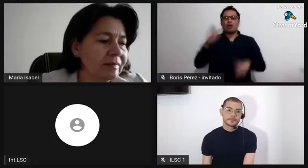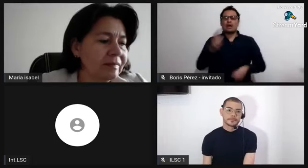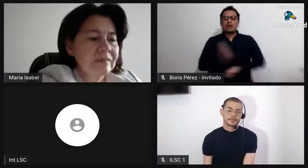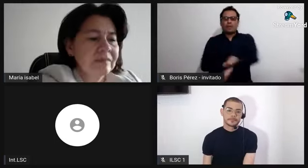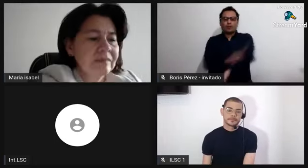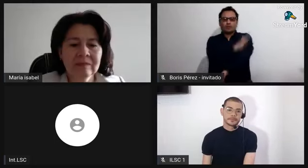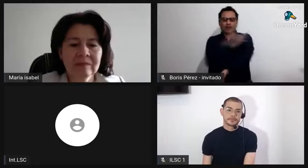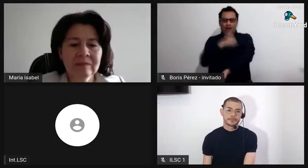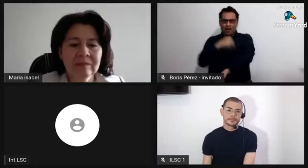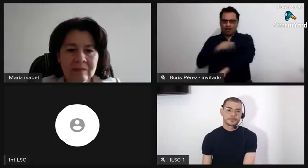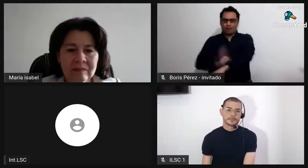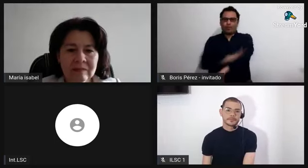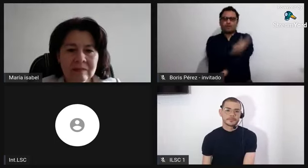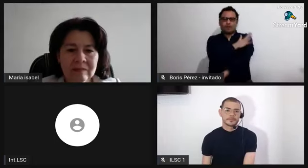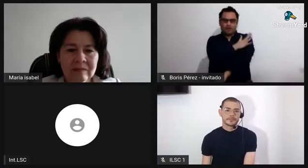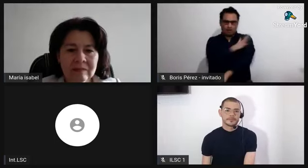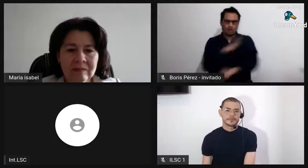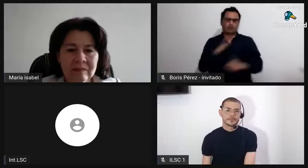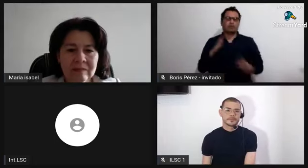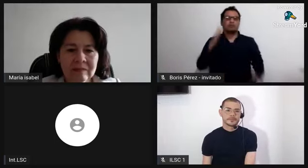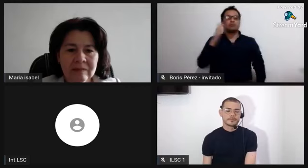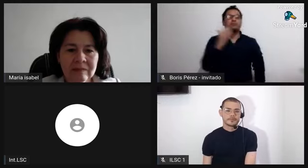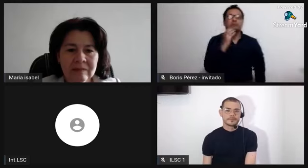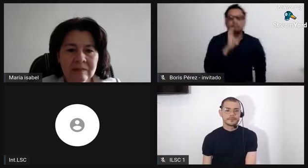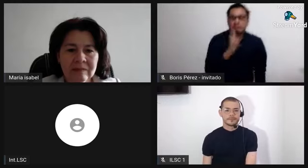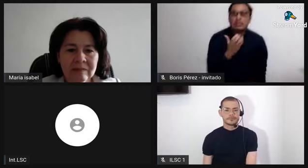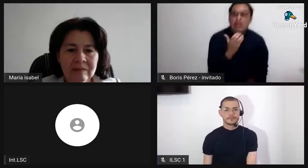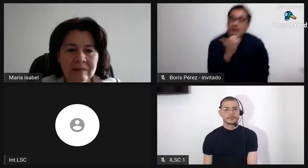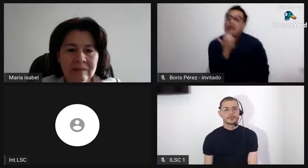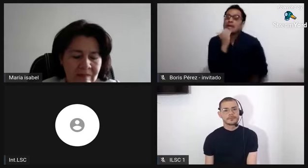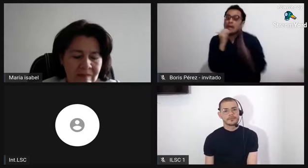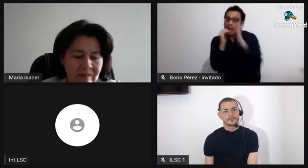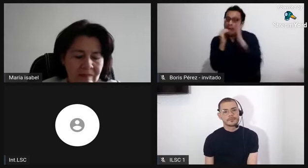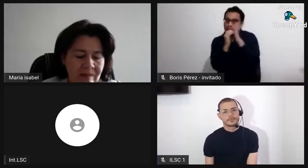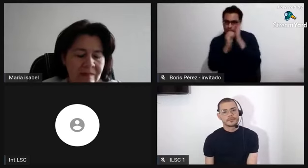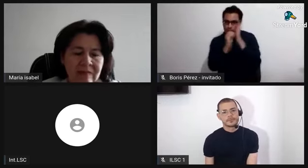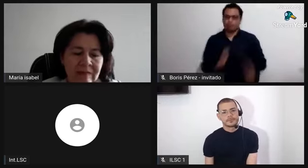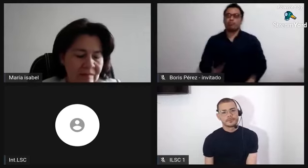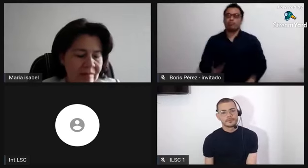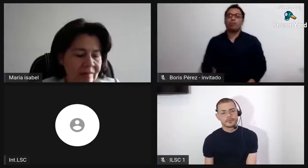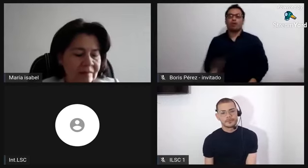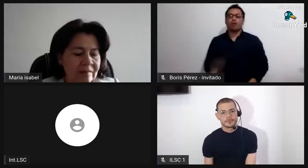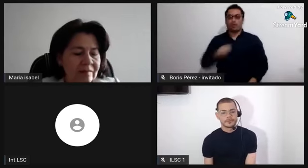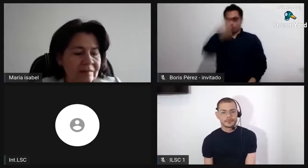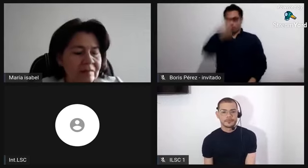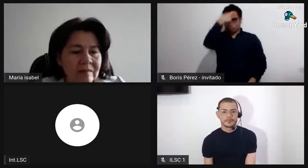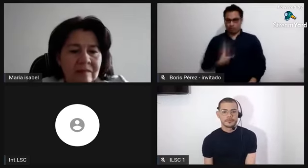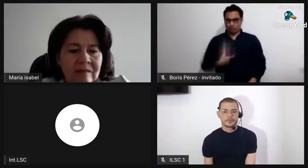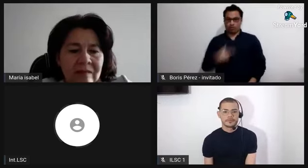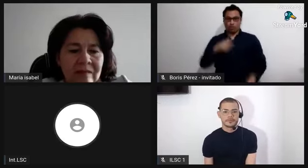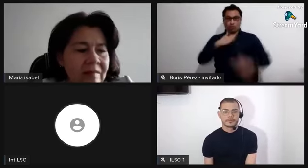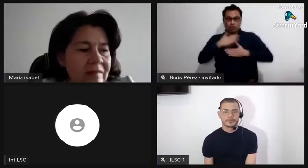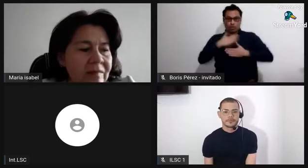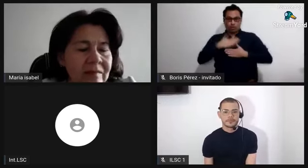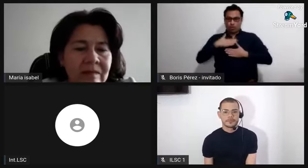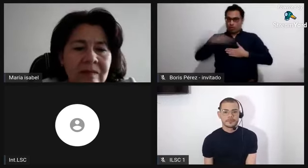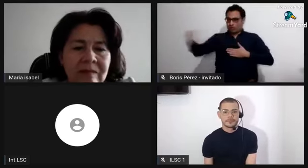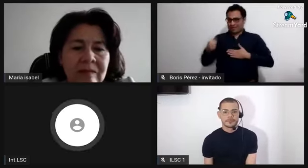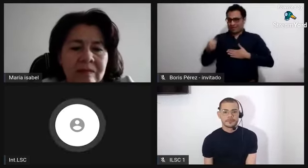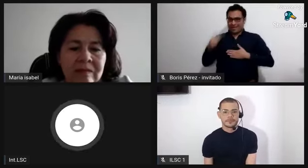Sí, depende también de algunos contextos. Por ejemplo, mira,